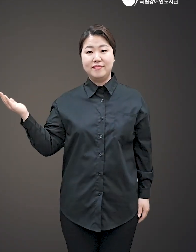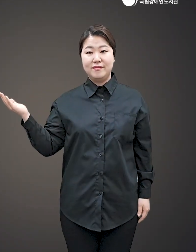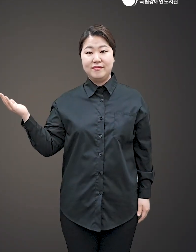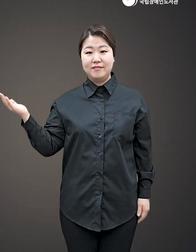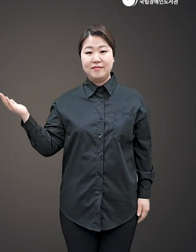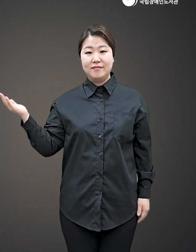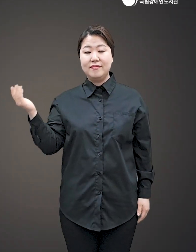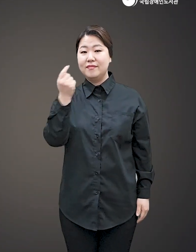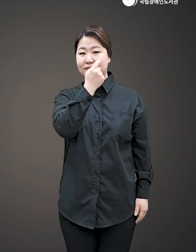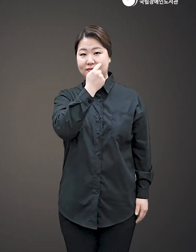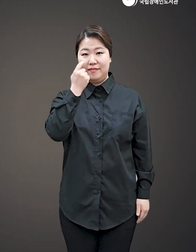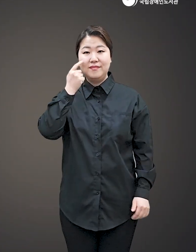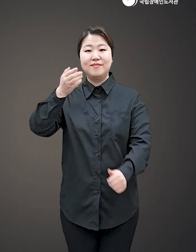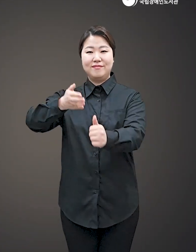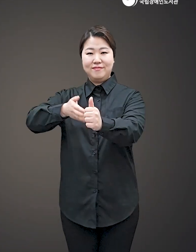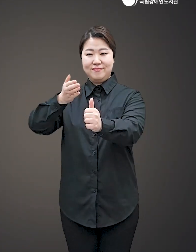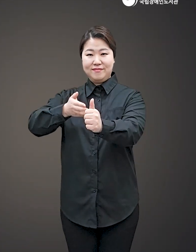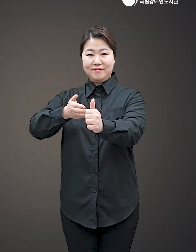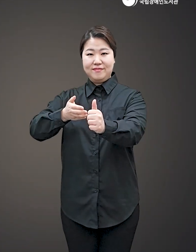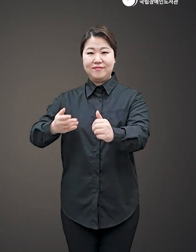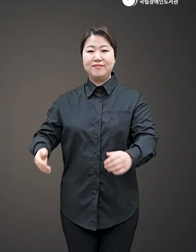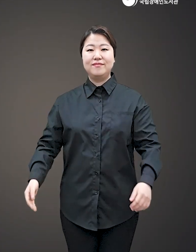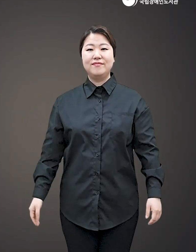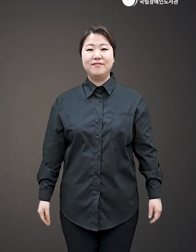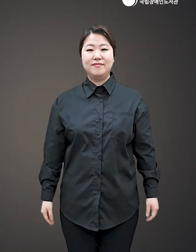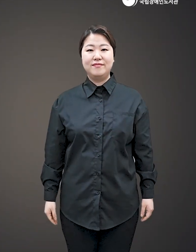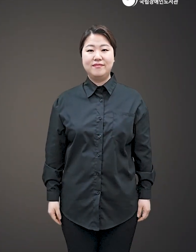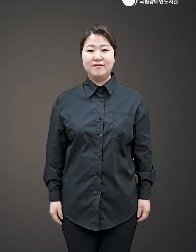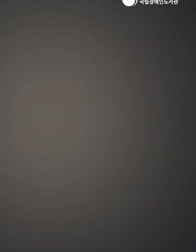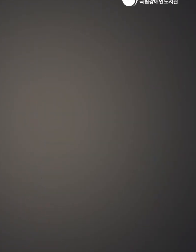출판사, 김영사